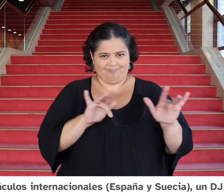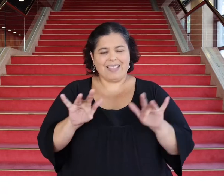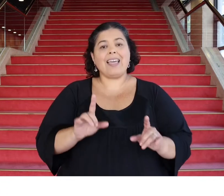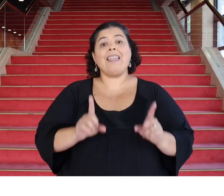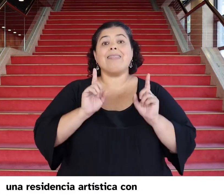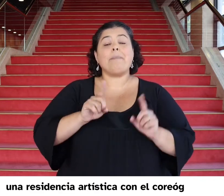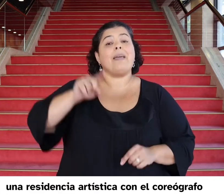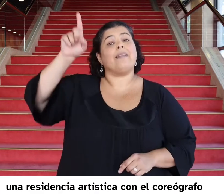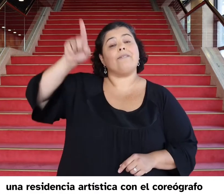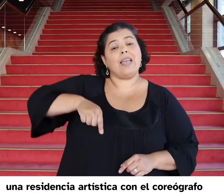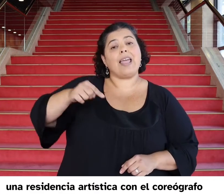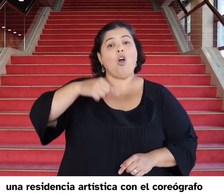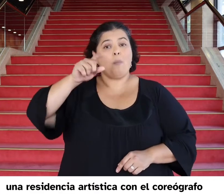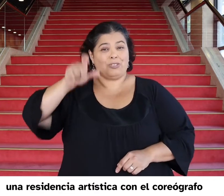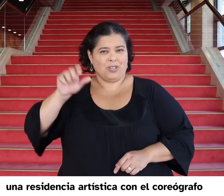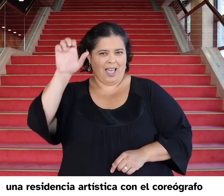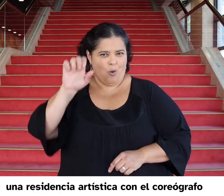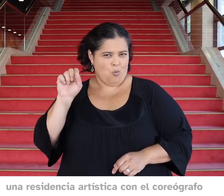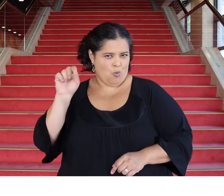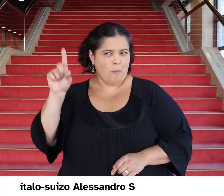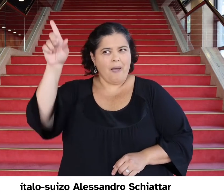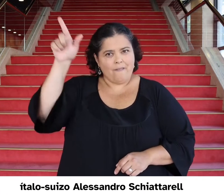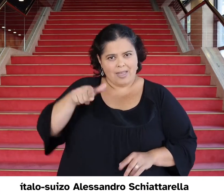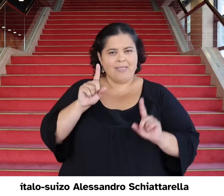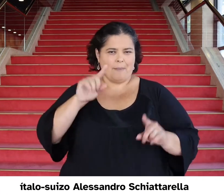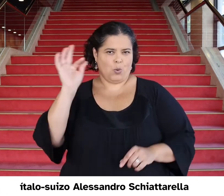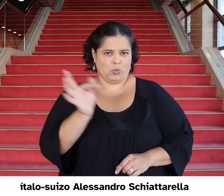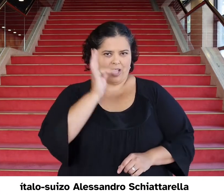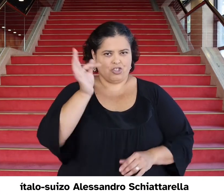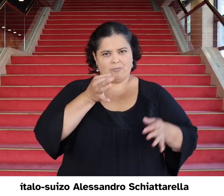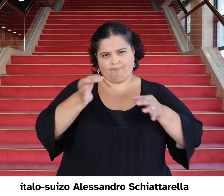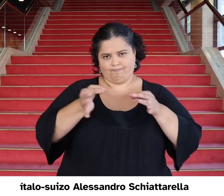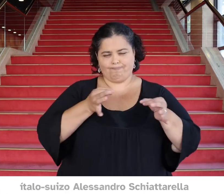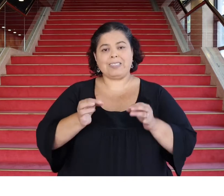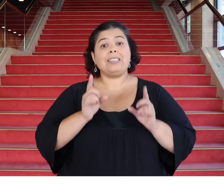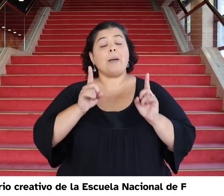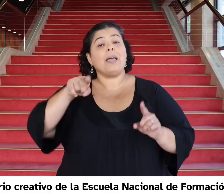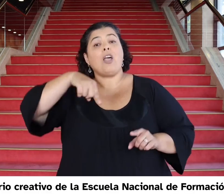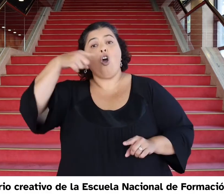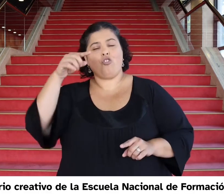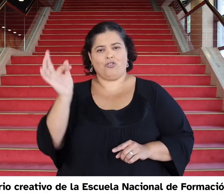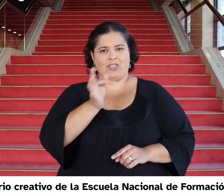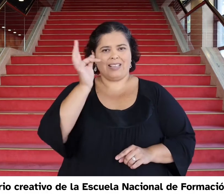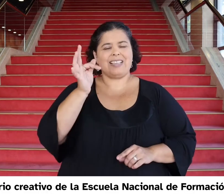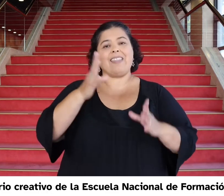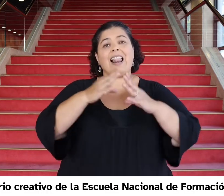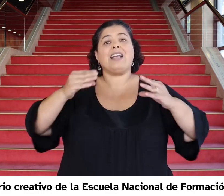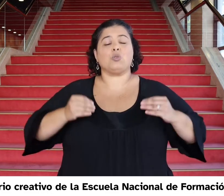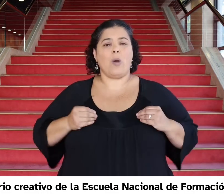Una residencia artística con el coreógrafo ítalo-suizo Alessandro Schiattarella y un laboratorio creativo